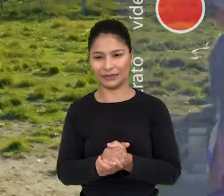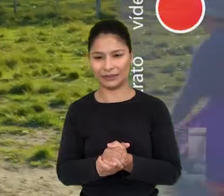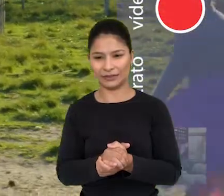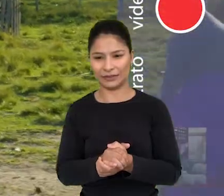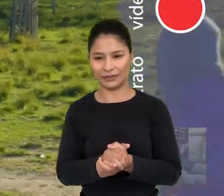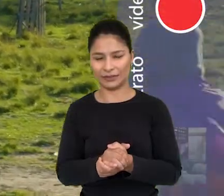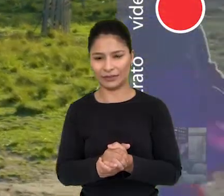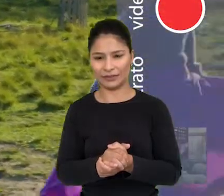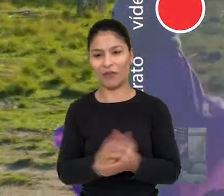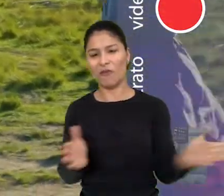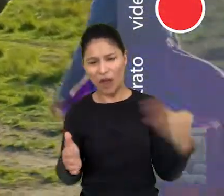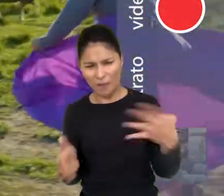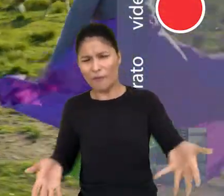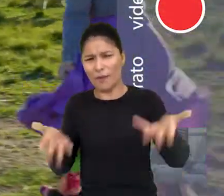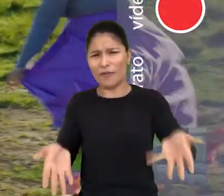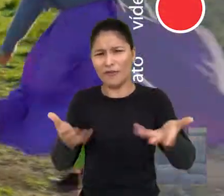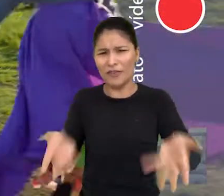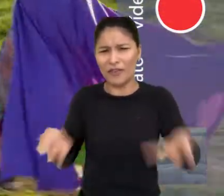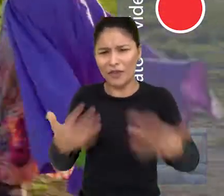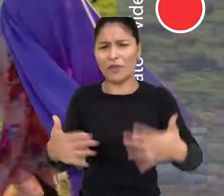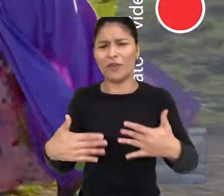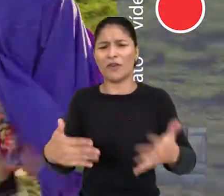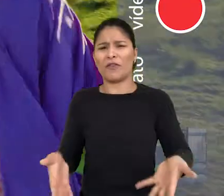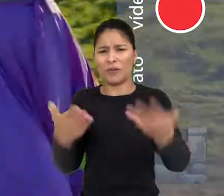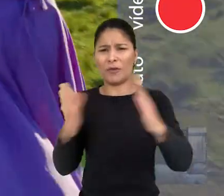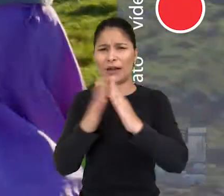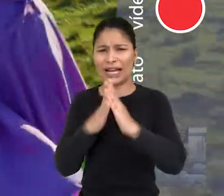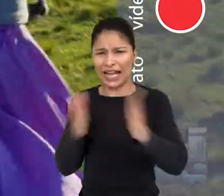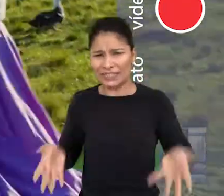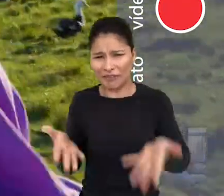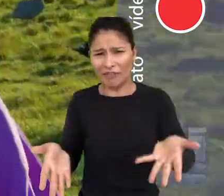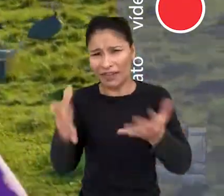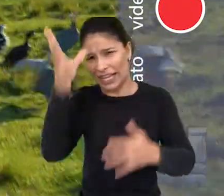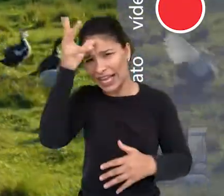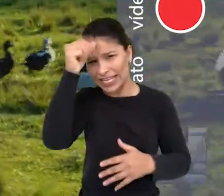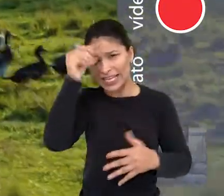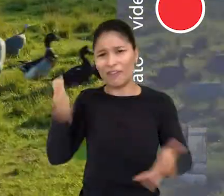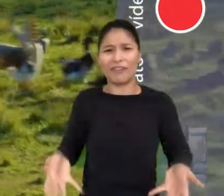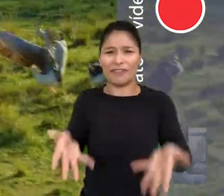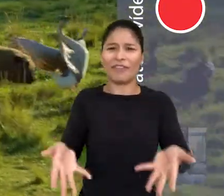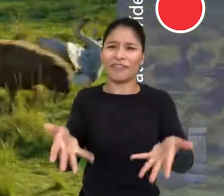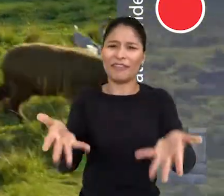Вау, вау, вау, вау! Дай улыбку! Браво!